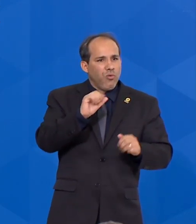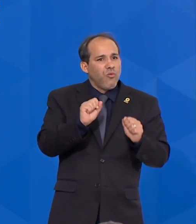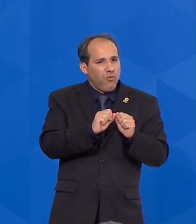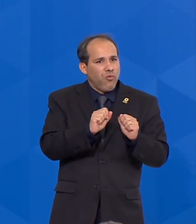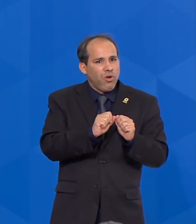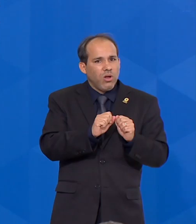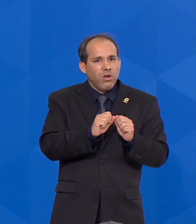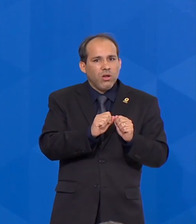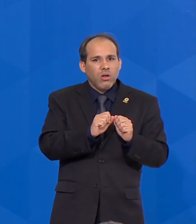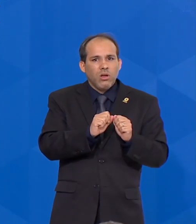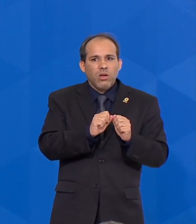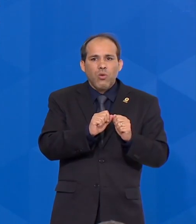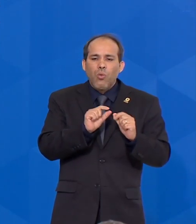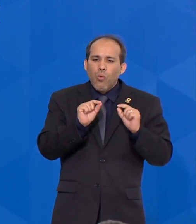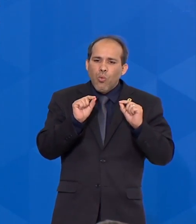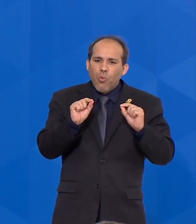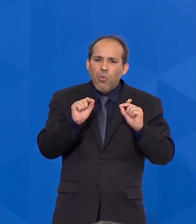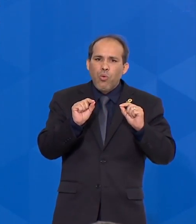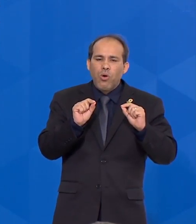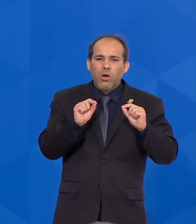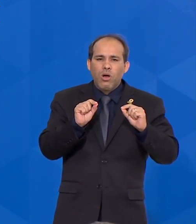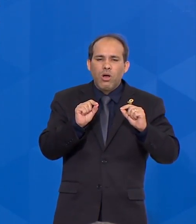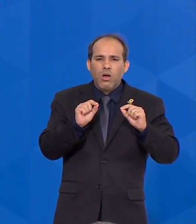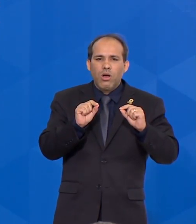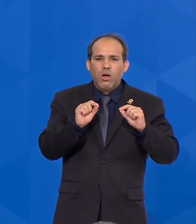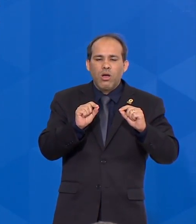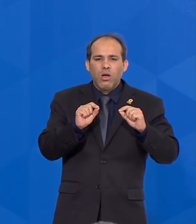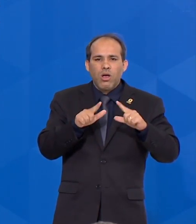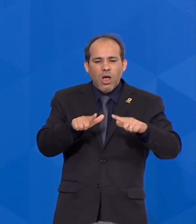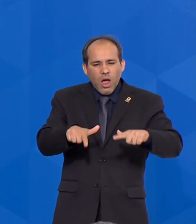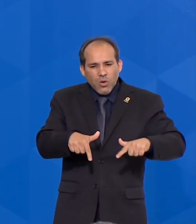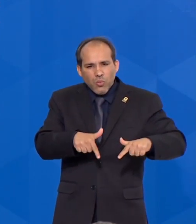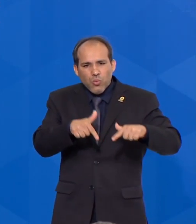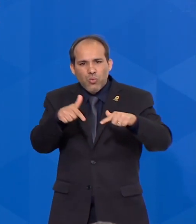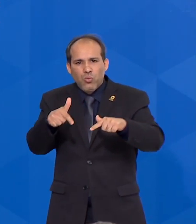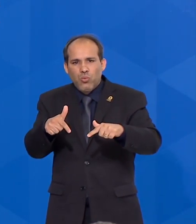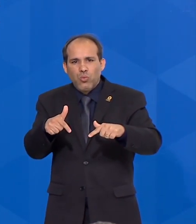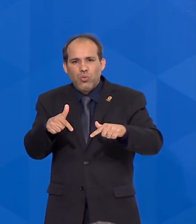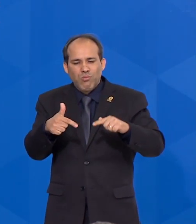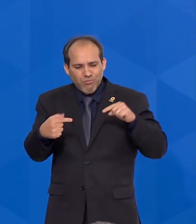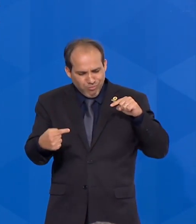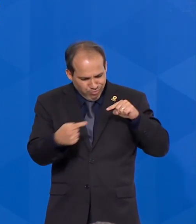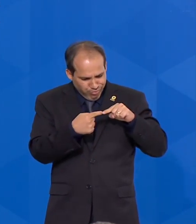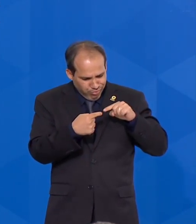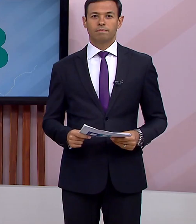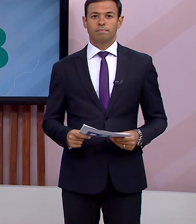é uma atitude que vem do coração. Obrigado. Obrigado. O